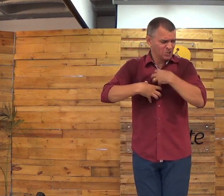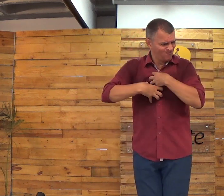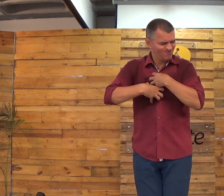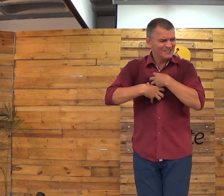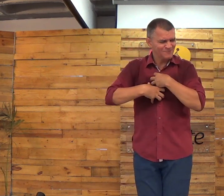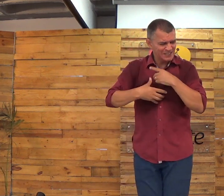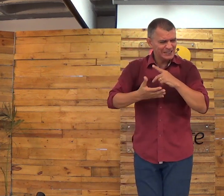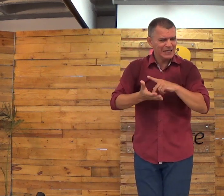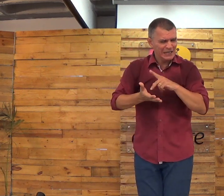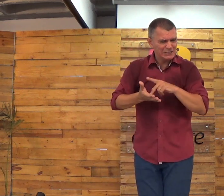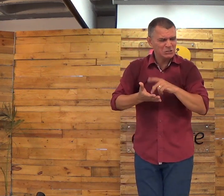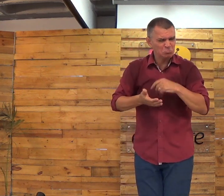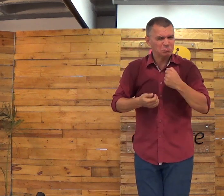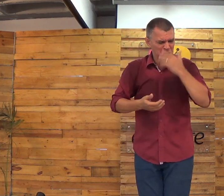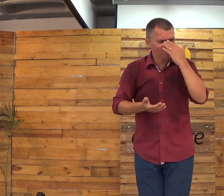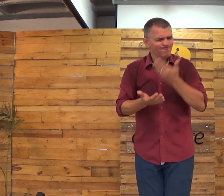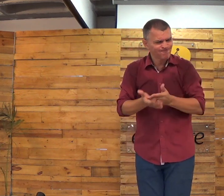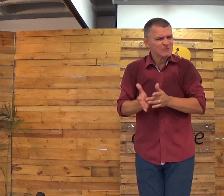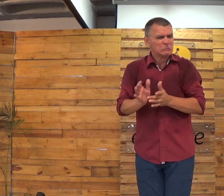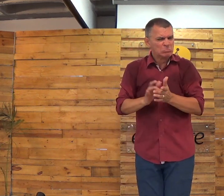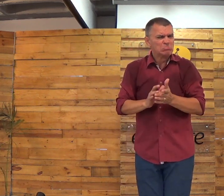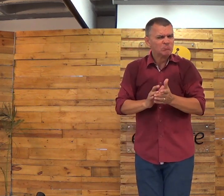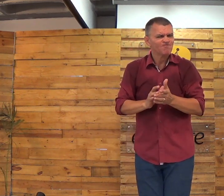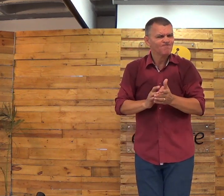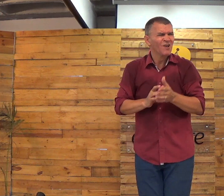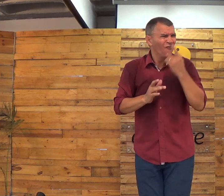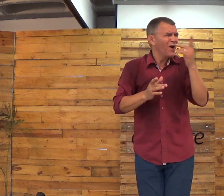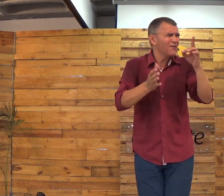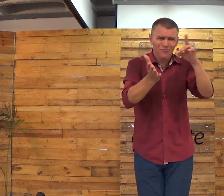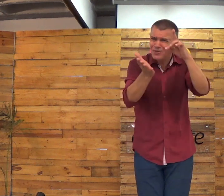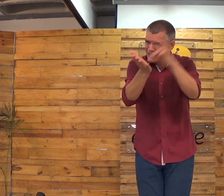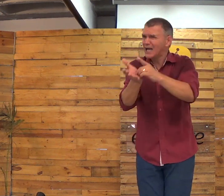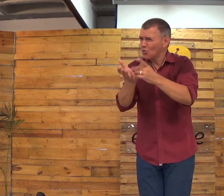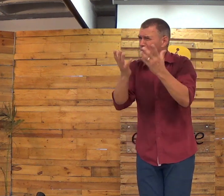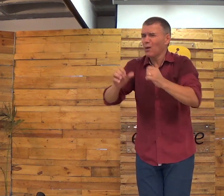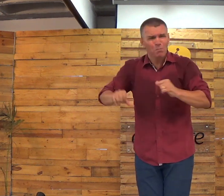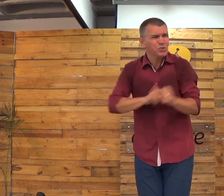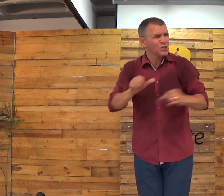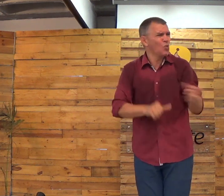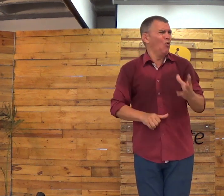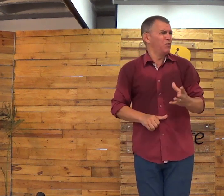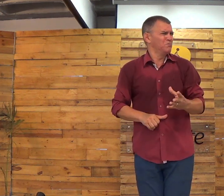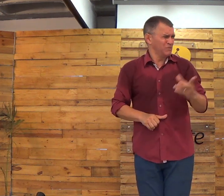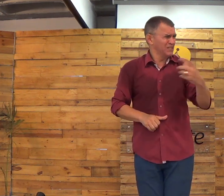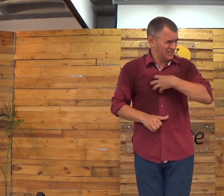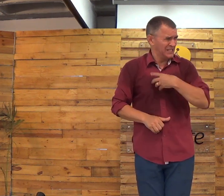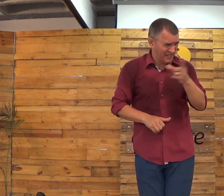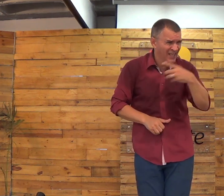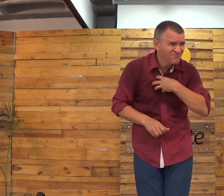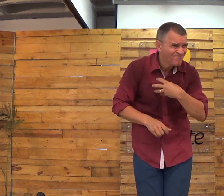Se por acaso você parou para olhar uma apreciação e... Não é que realmente é verdade, tem sentido tudo nisso?